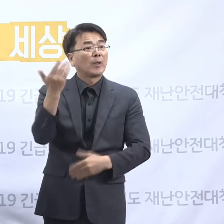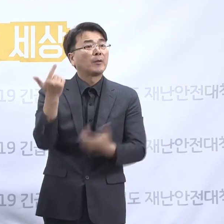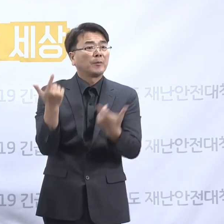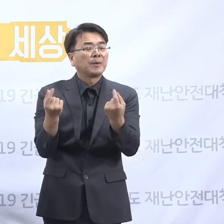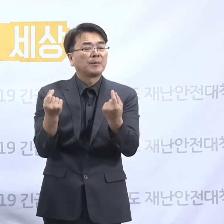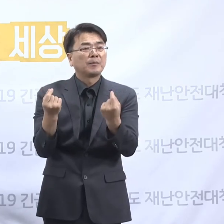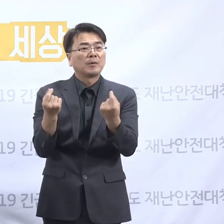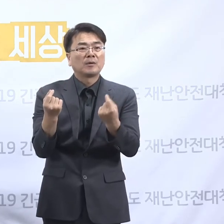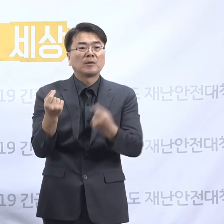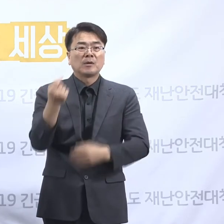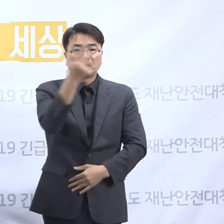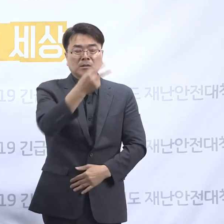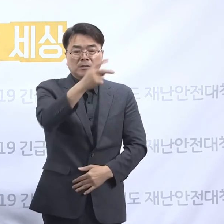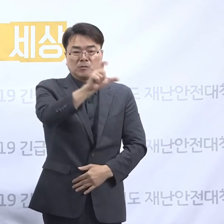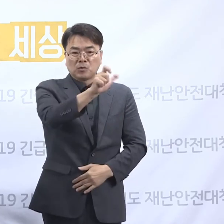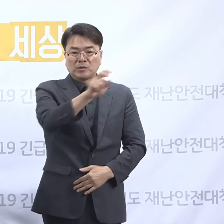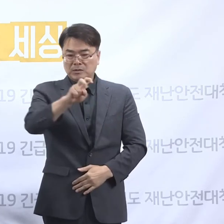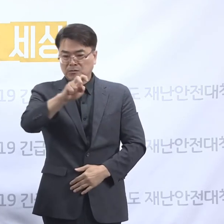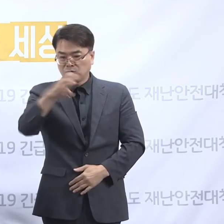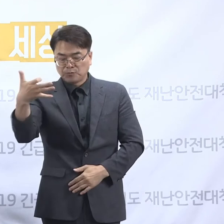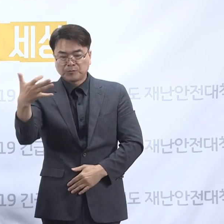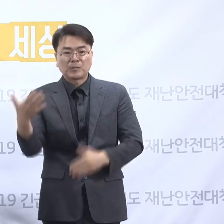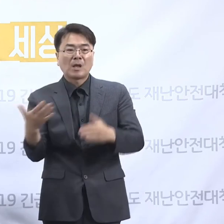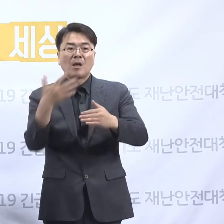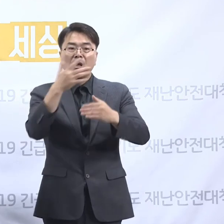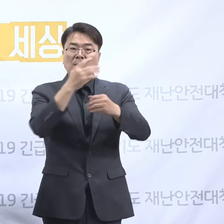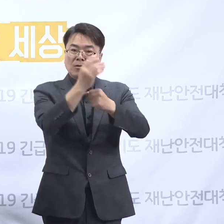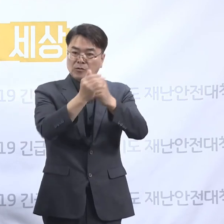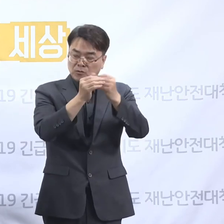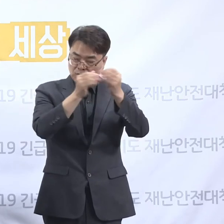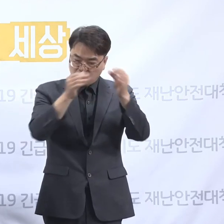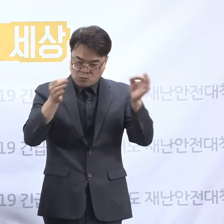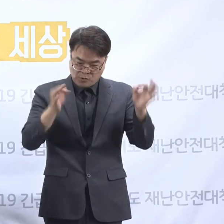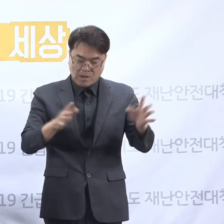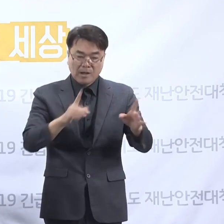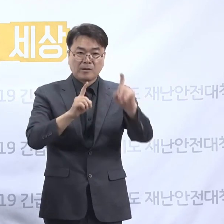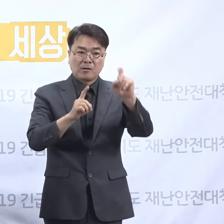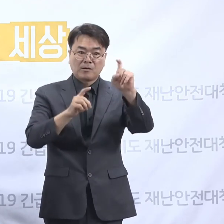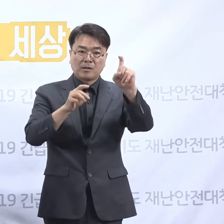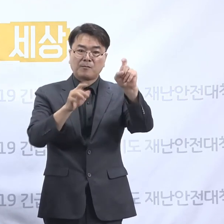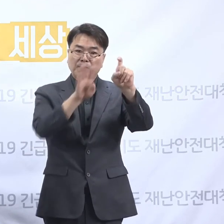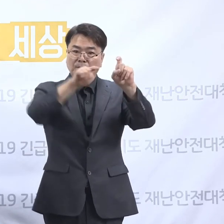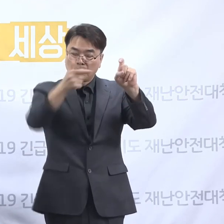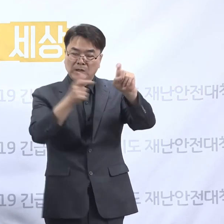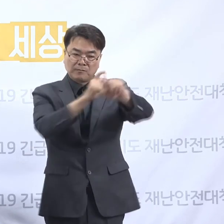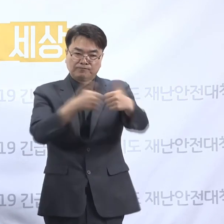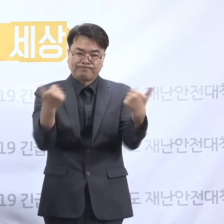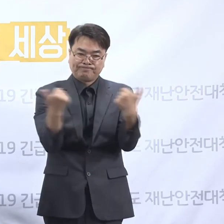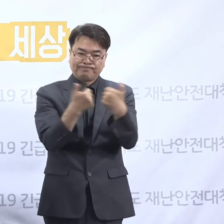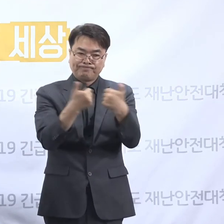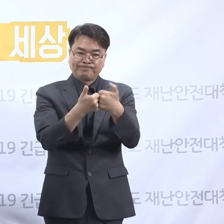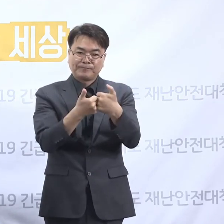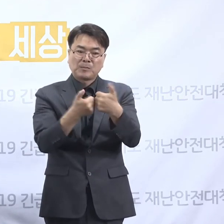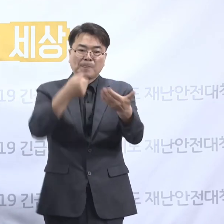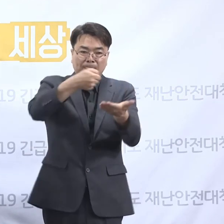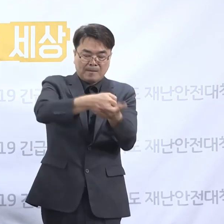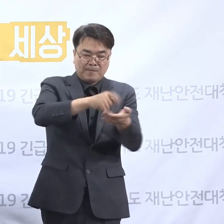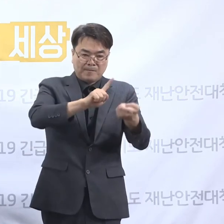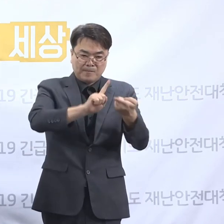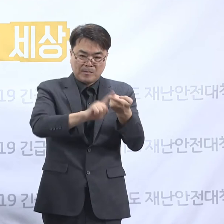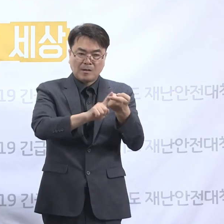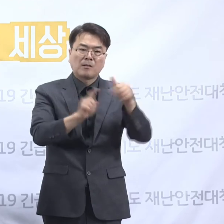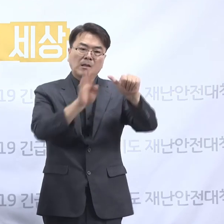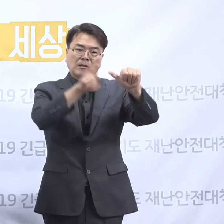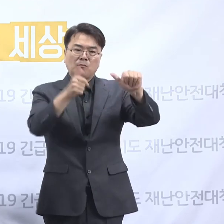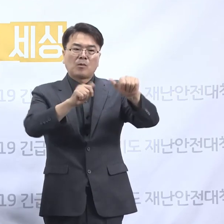2015년부터 2019년까지 총 11차례 이사회 중 공익법인 수법상의 서면결의금지 규정을 위반한 이사회가